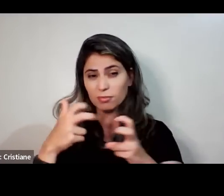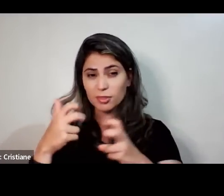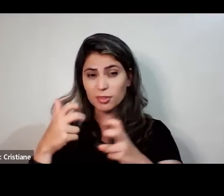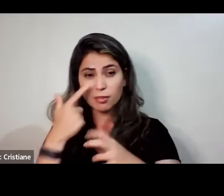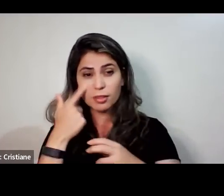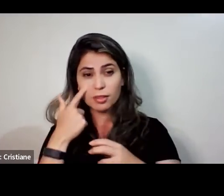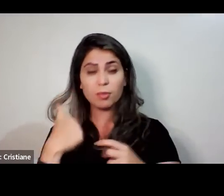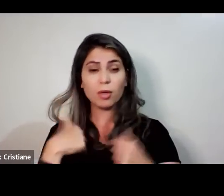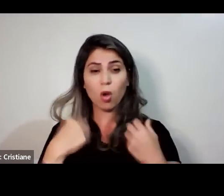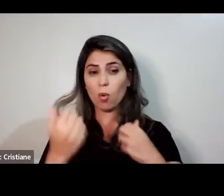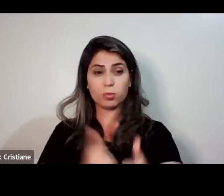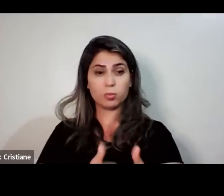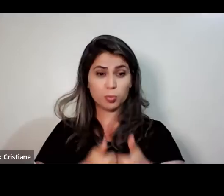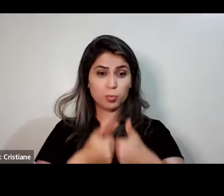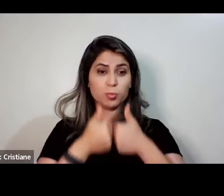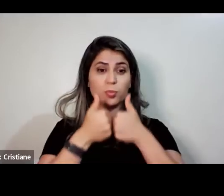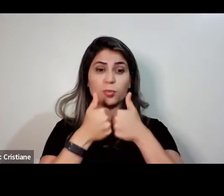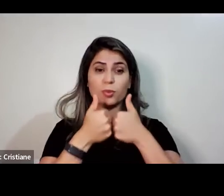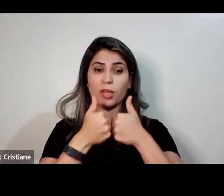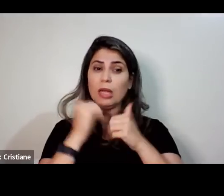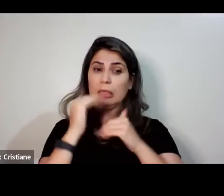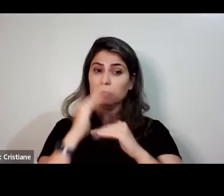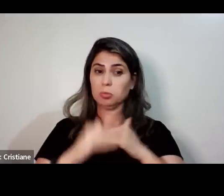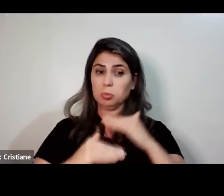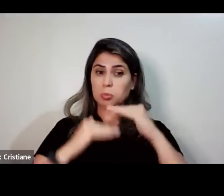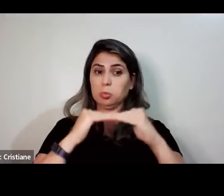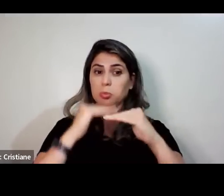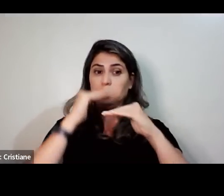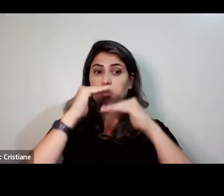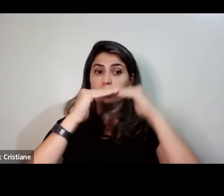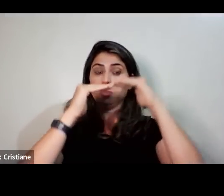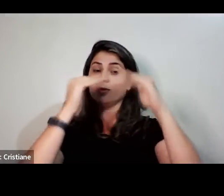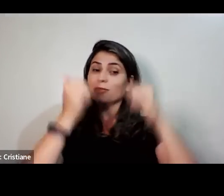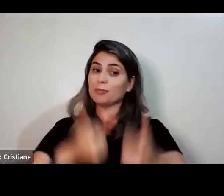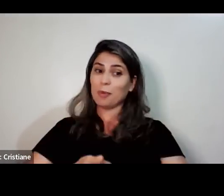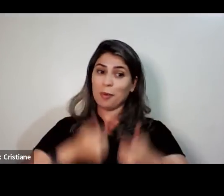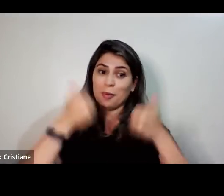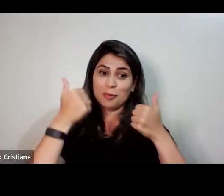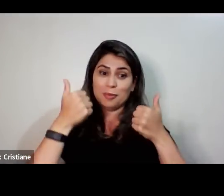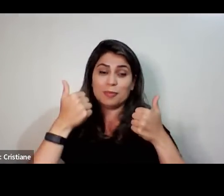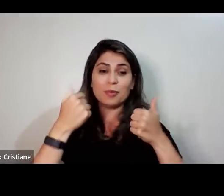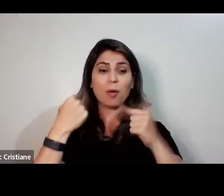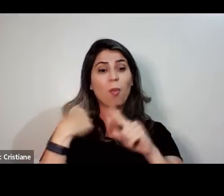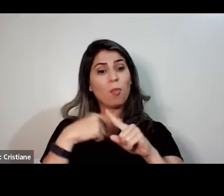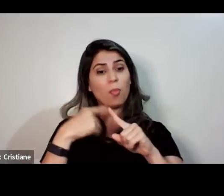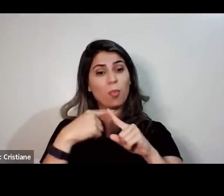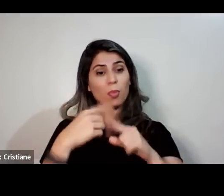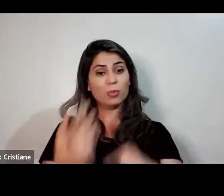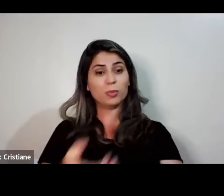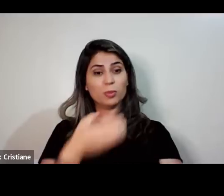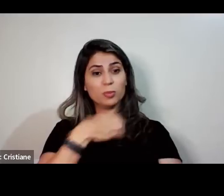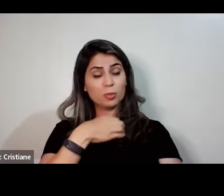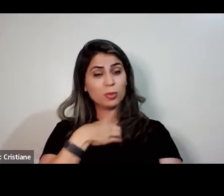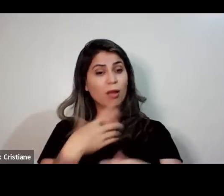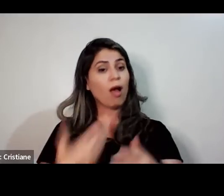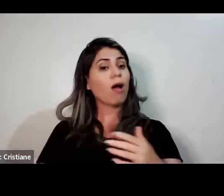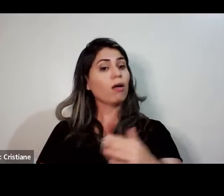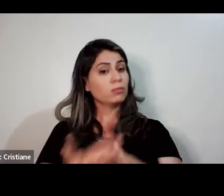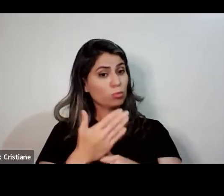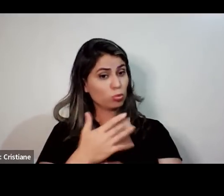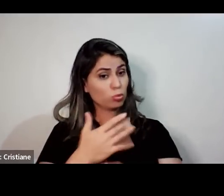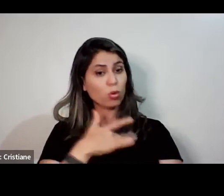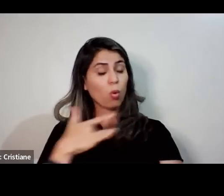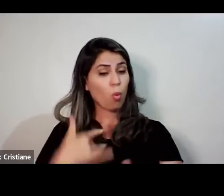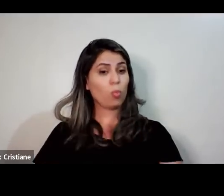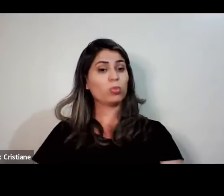sua imunidade. Ela começa a aumentar porque você vai ter produção dos anticorpos muito importante,